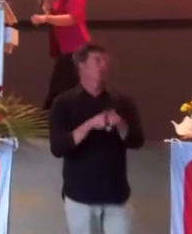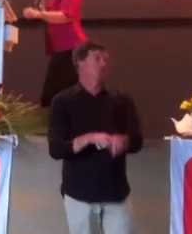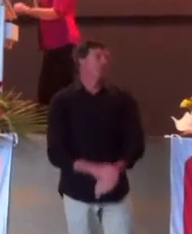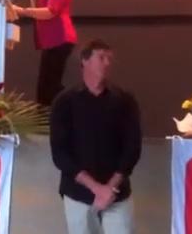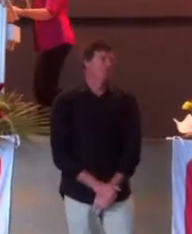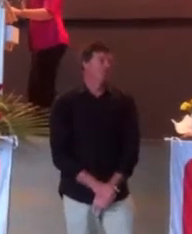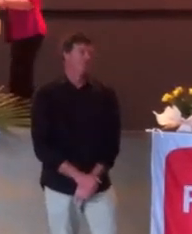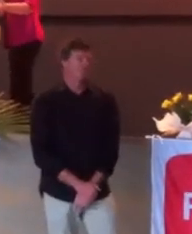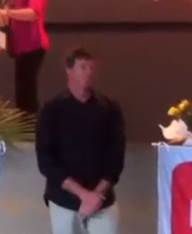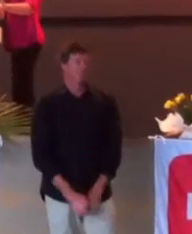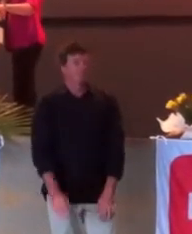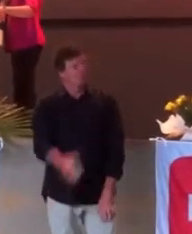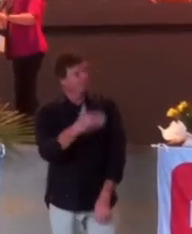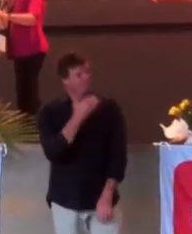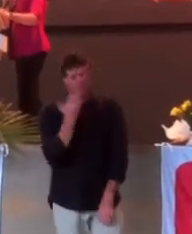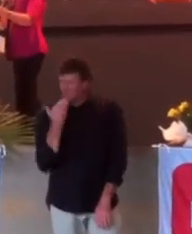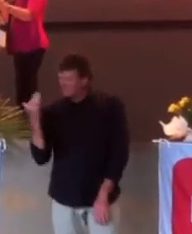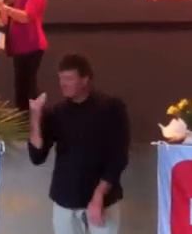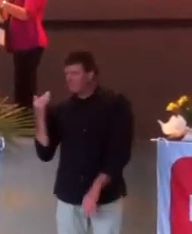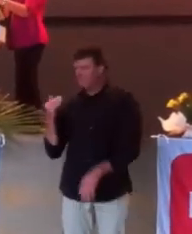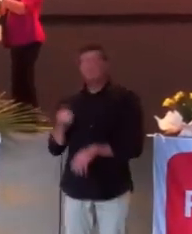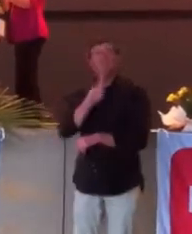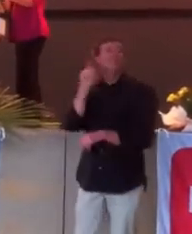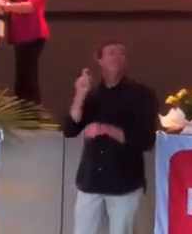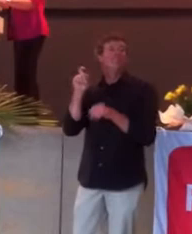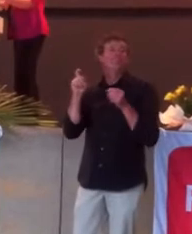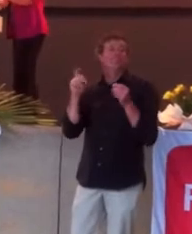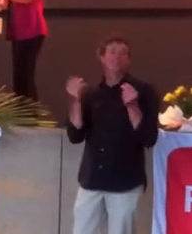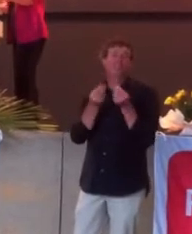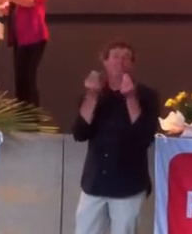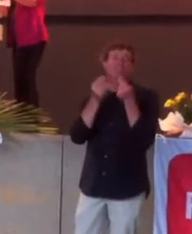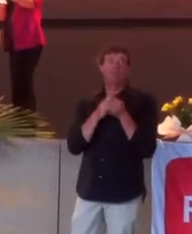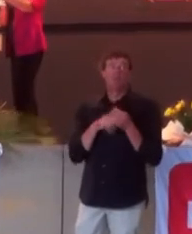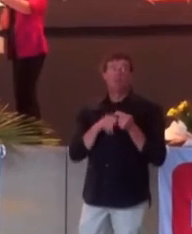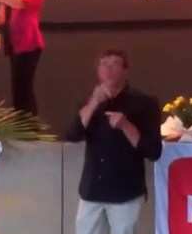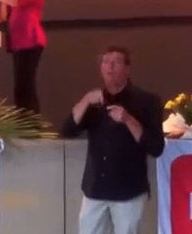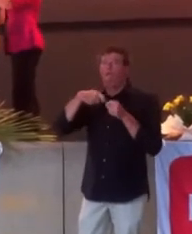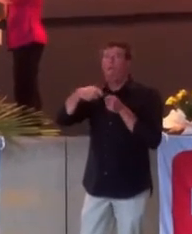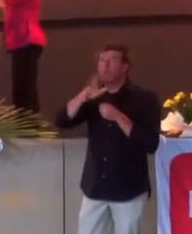Bien, merci Gaëlle. Une question pipelette. Elle est longue.